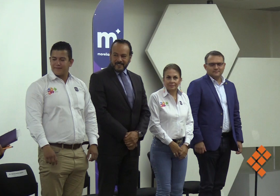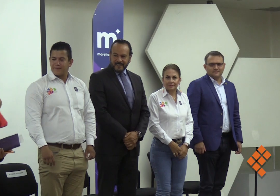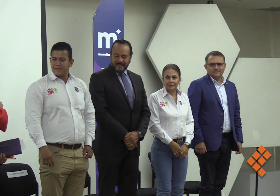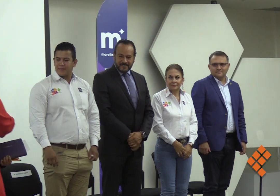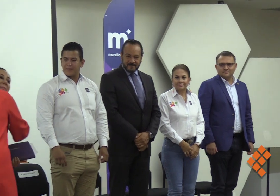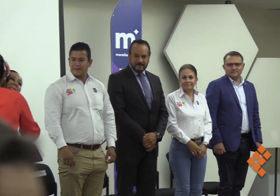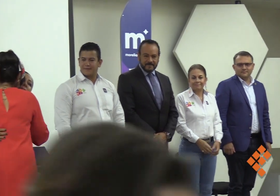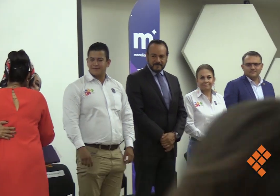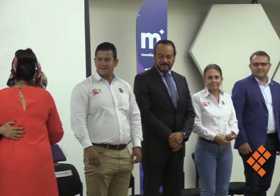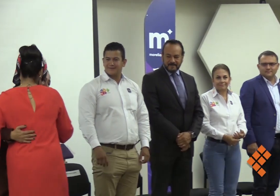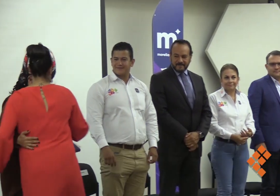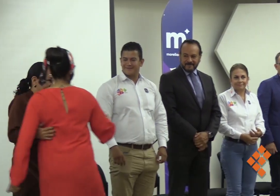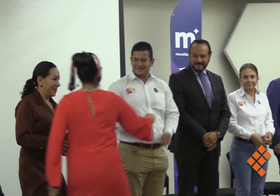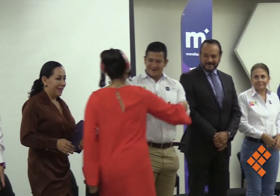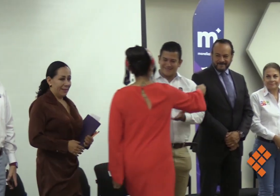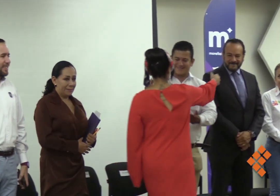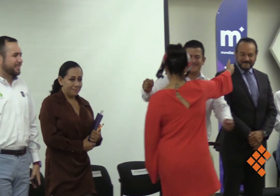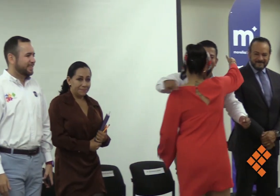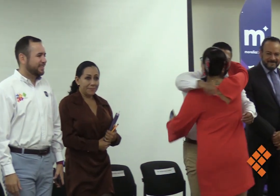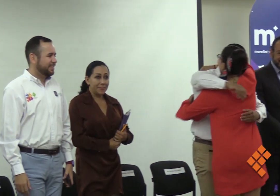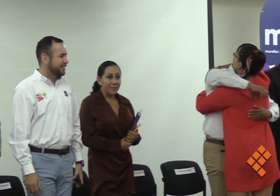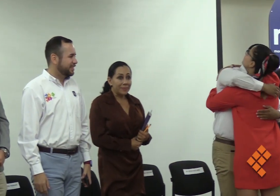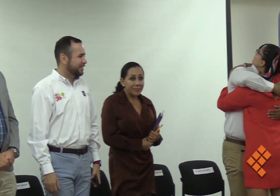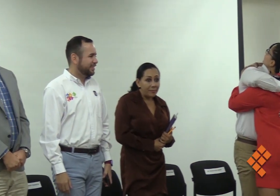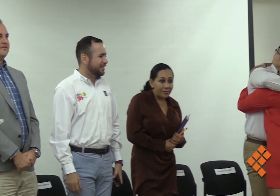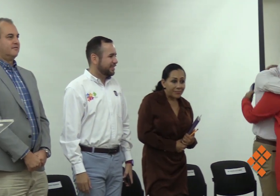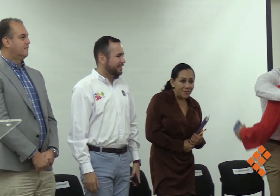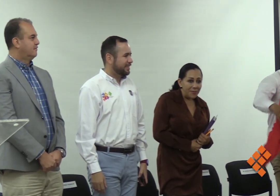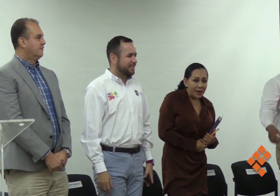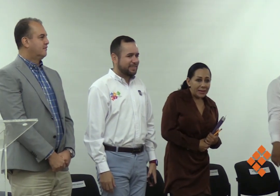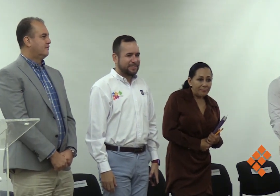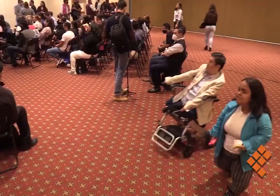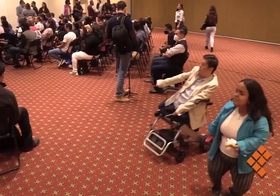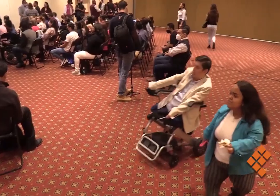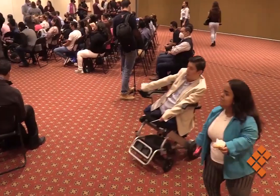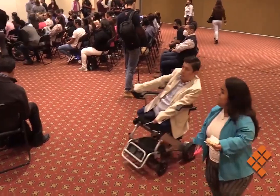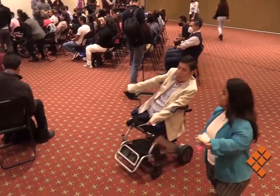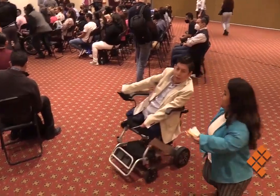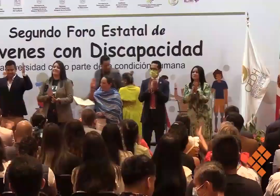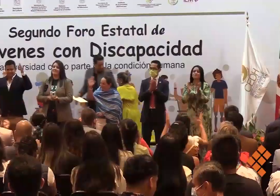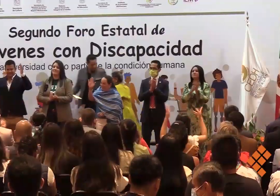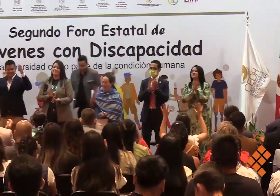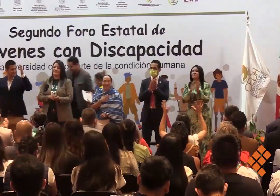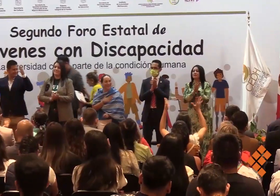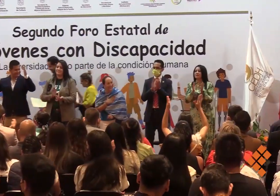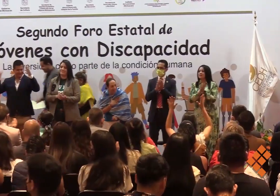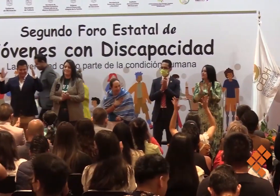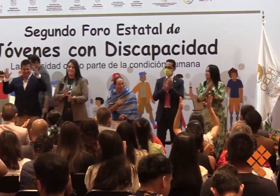Falta de presupuesto, pero sobre todo de voluntad política, ha impedido una mayor accesibilidad para las personas con alguna discapacidad en las ciudades,